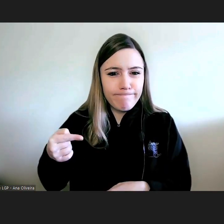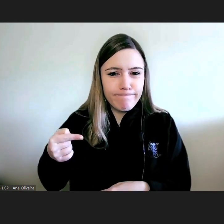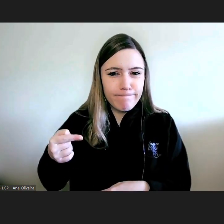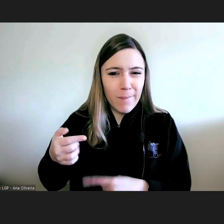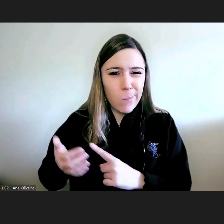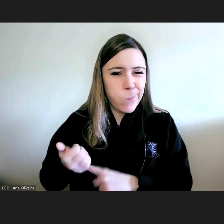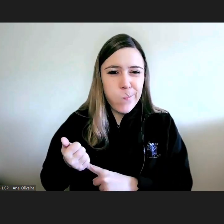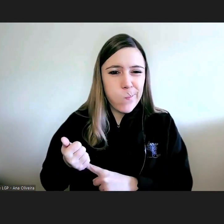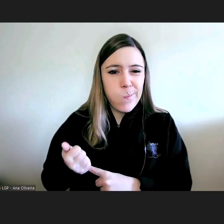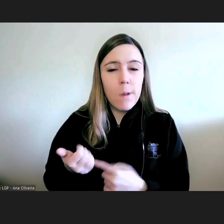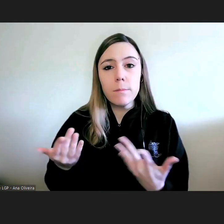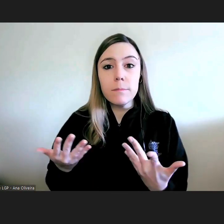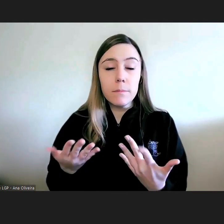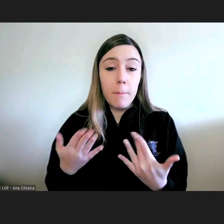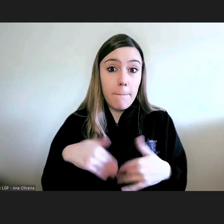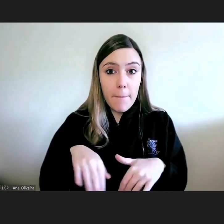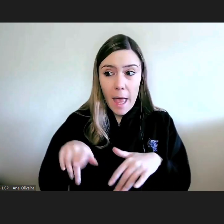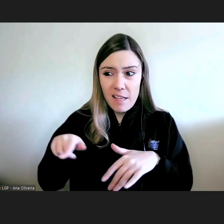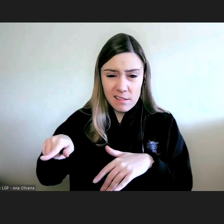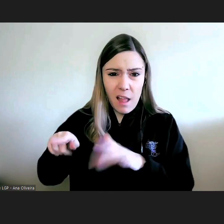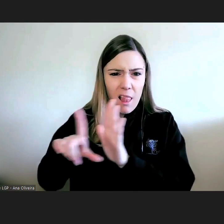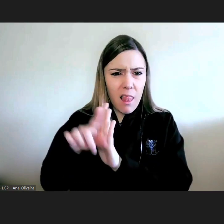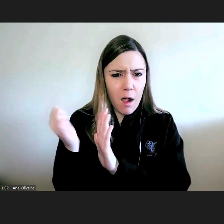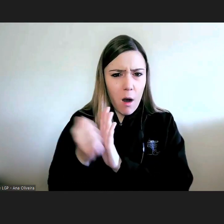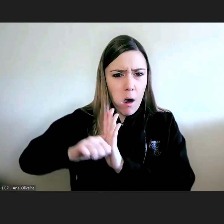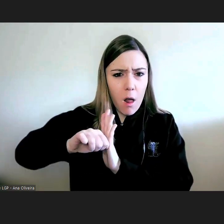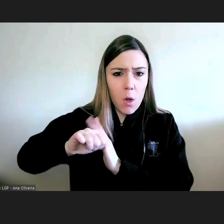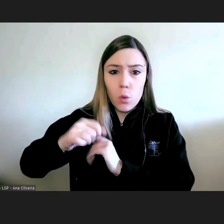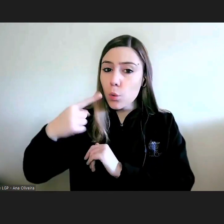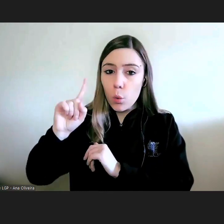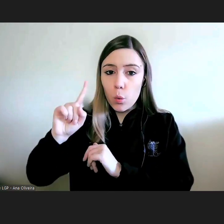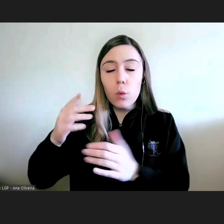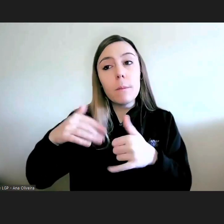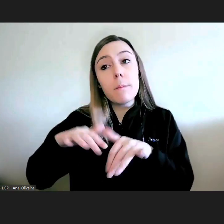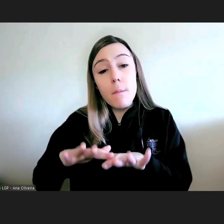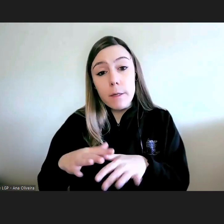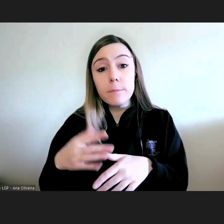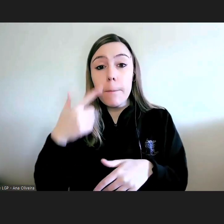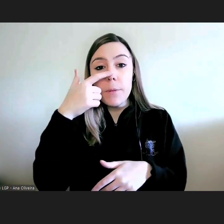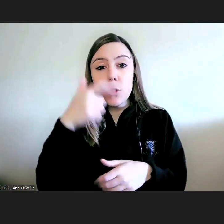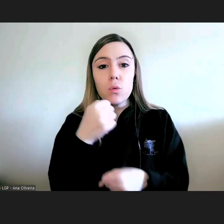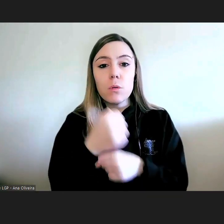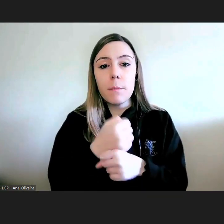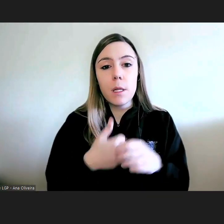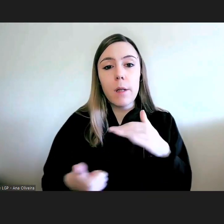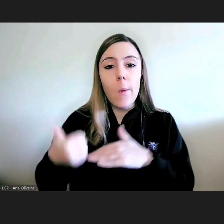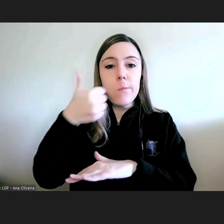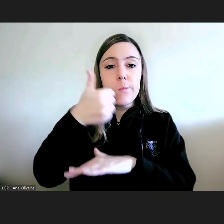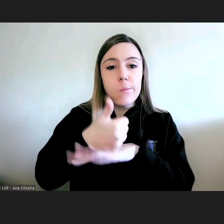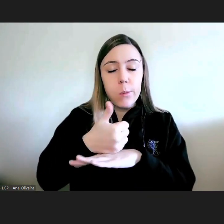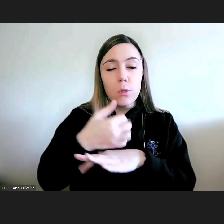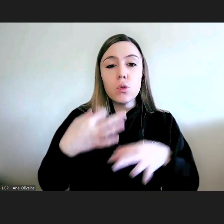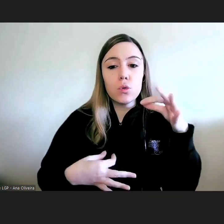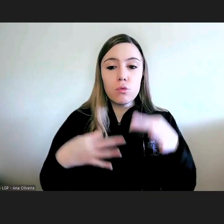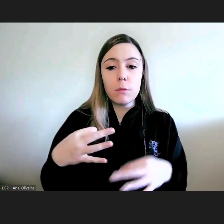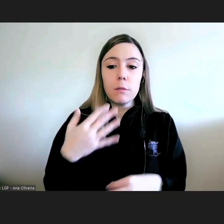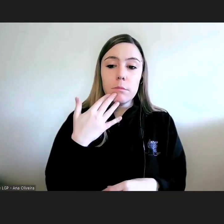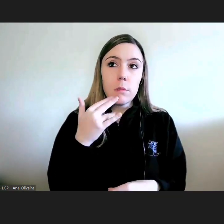ilegais mas o provedor de justiça tenta